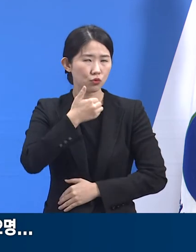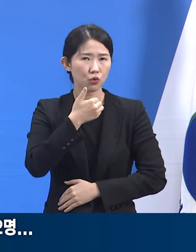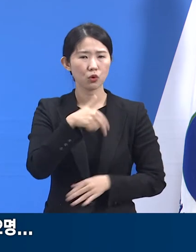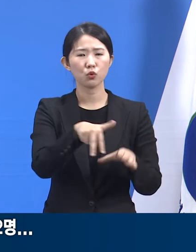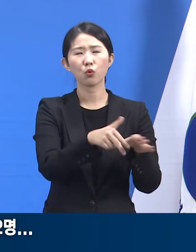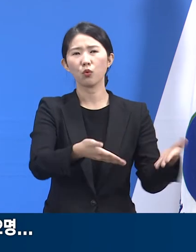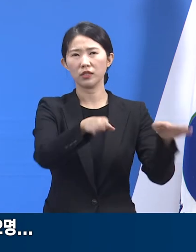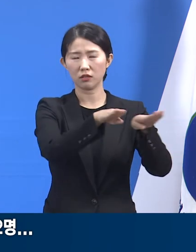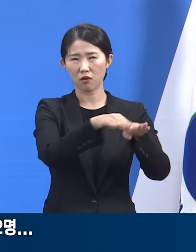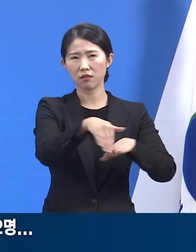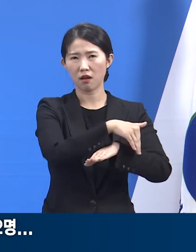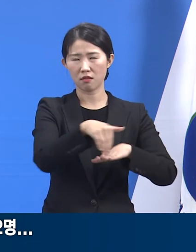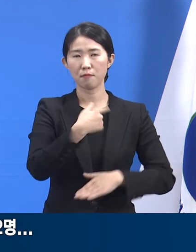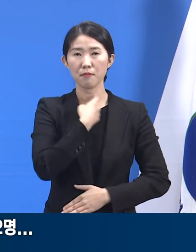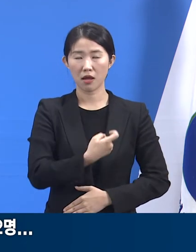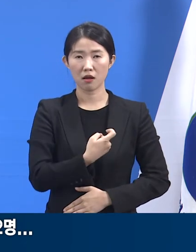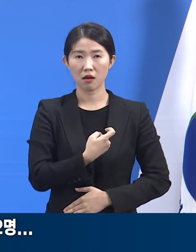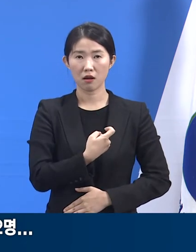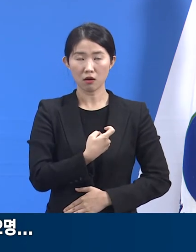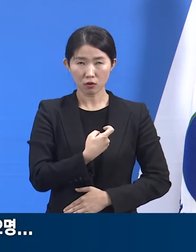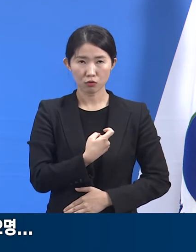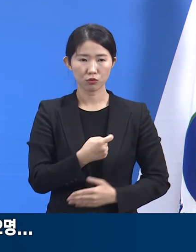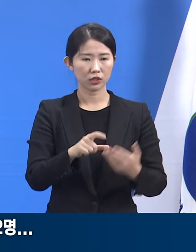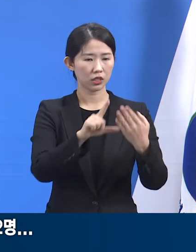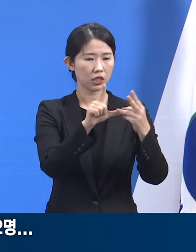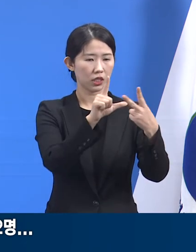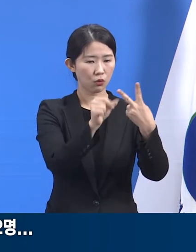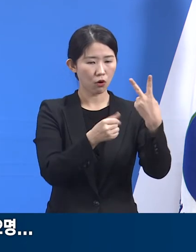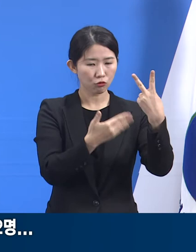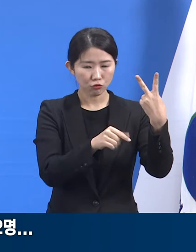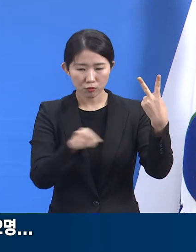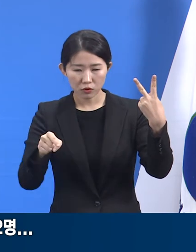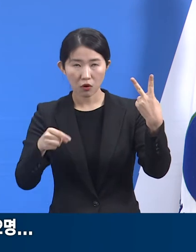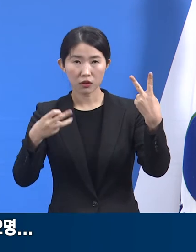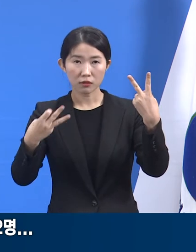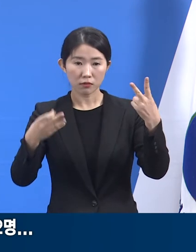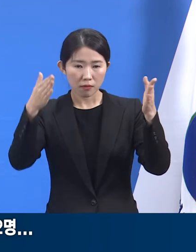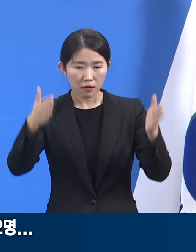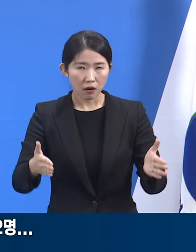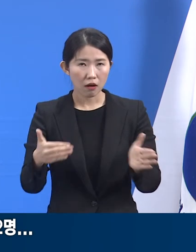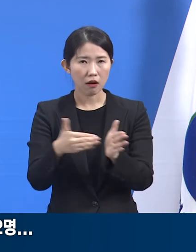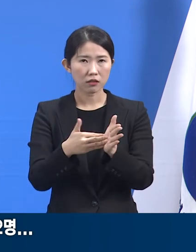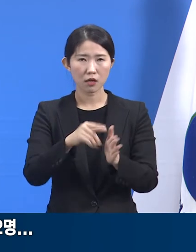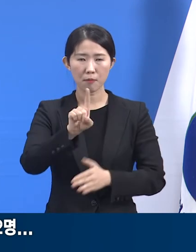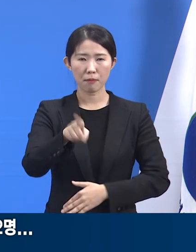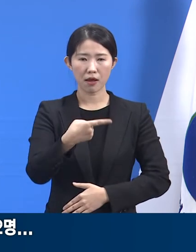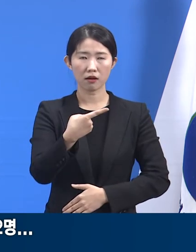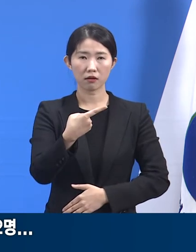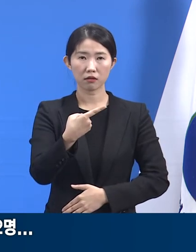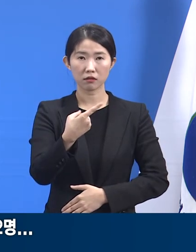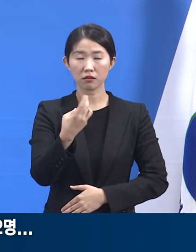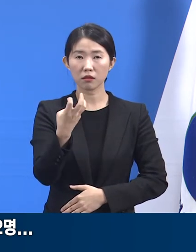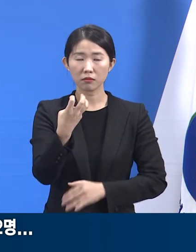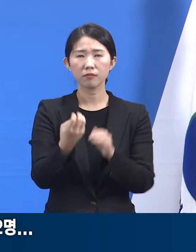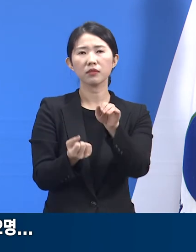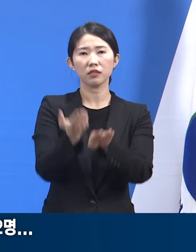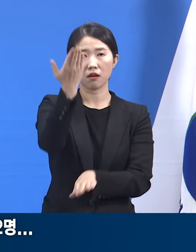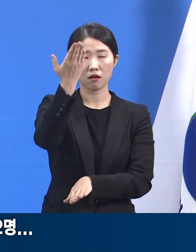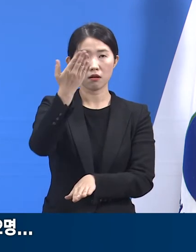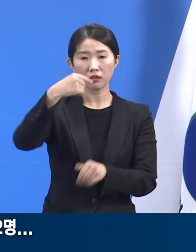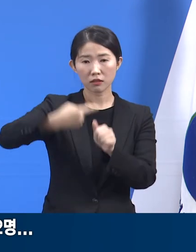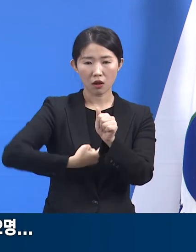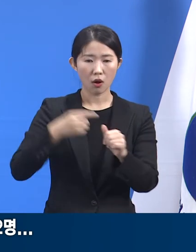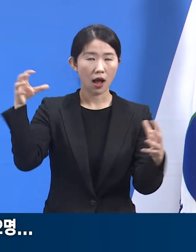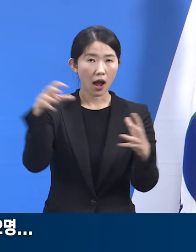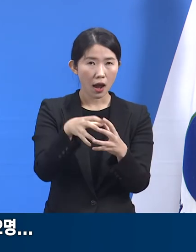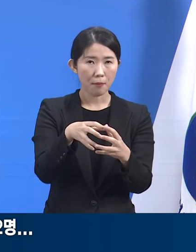139명이 추가 확진 판정을 받으면서 금일 0시 기준 관련 클러스터의 확진자는 총